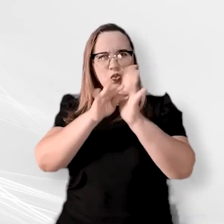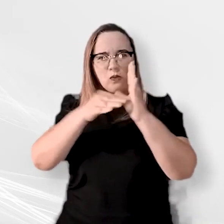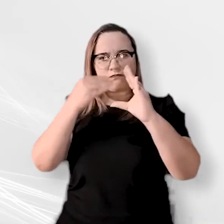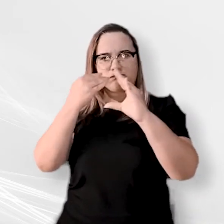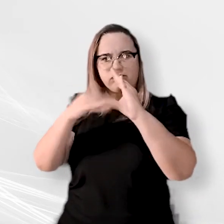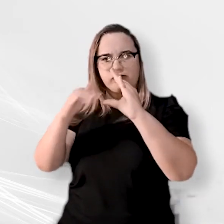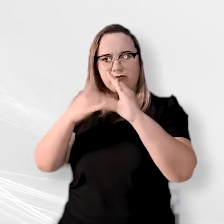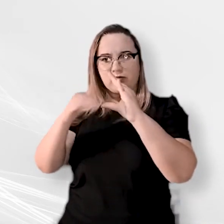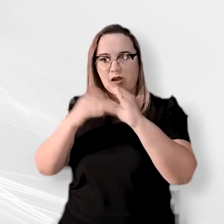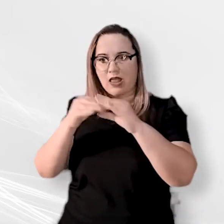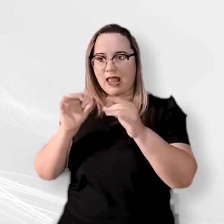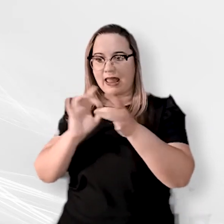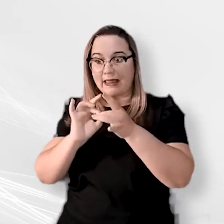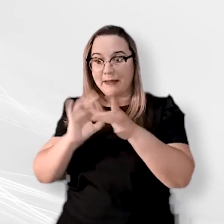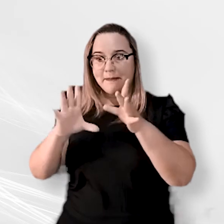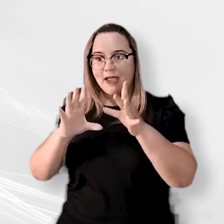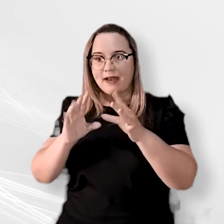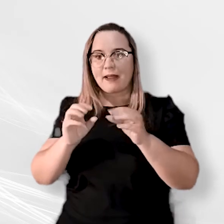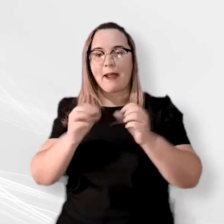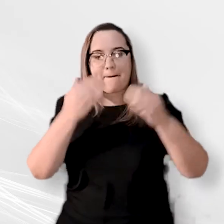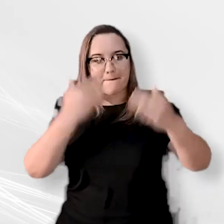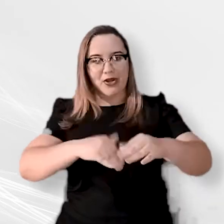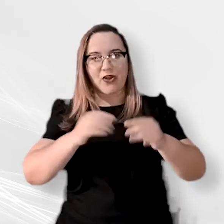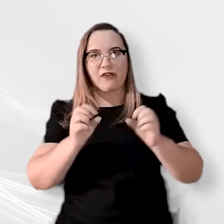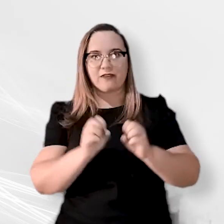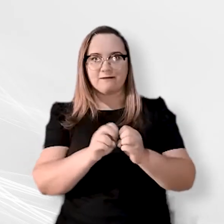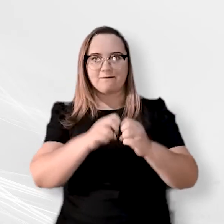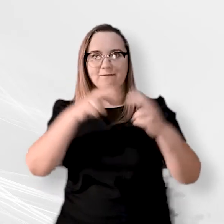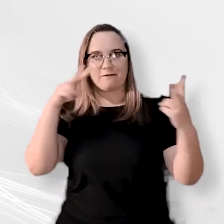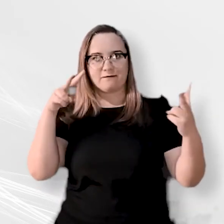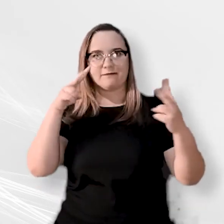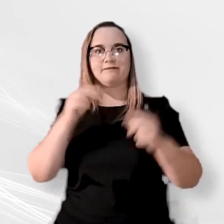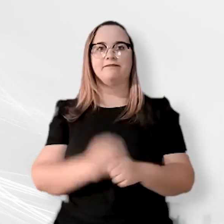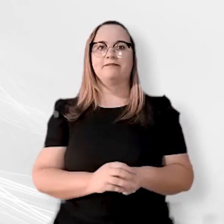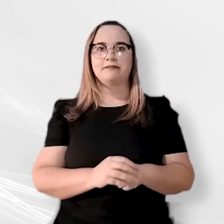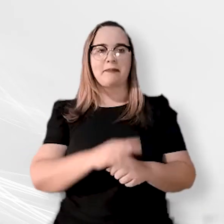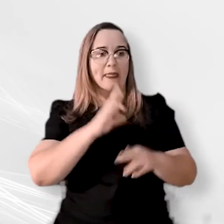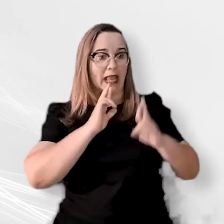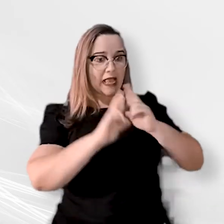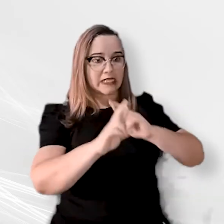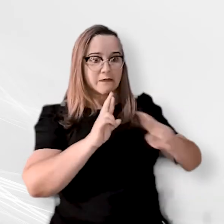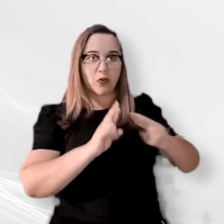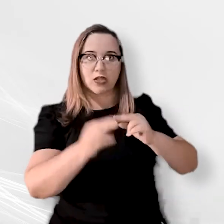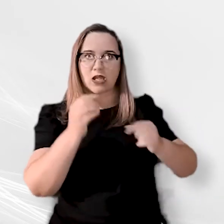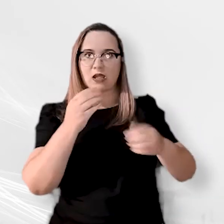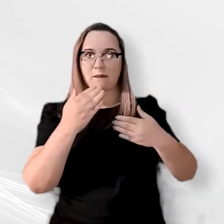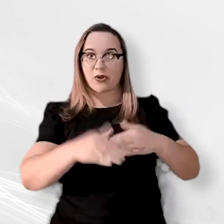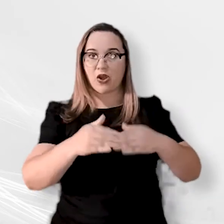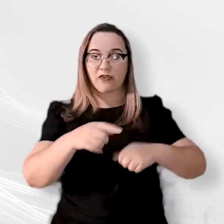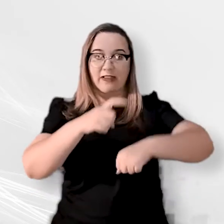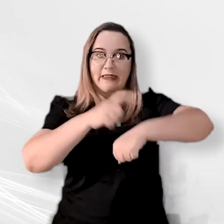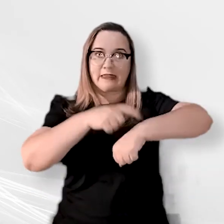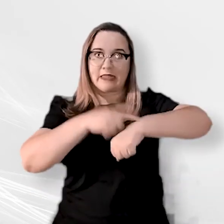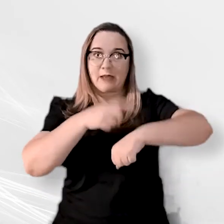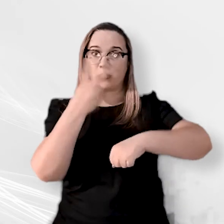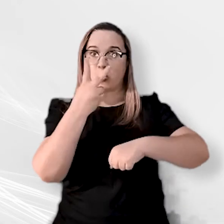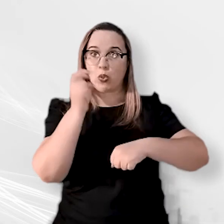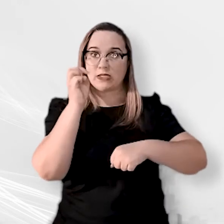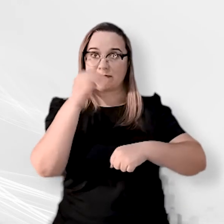acesso à prova online. Para responder cada questão, o candidato terá dois minutos. Caso não responda dentro do tempo